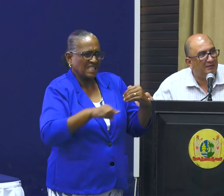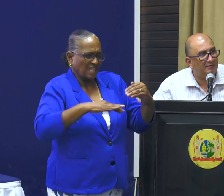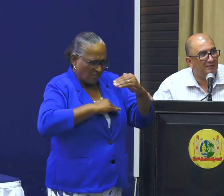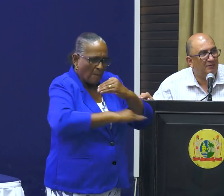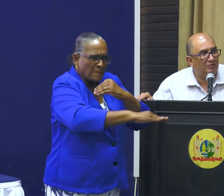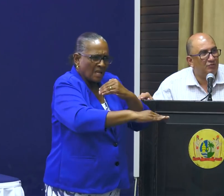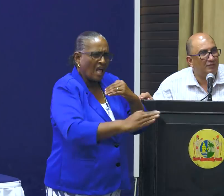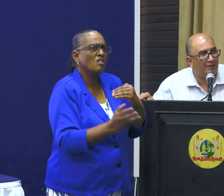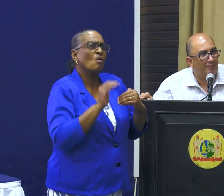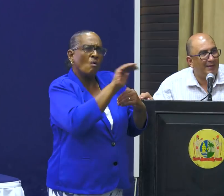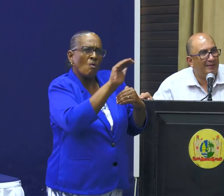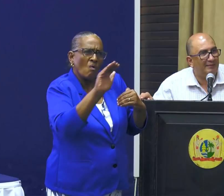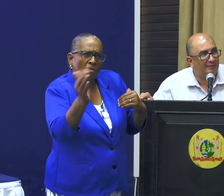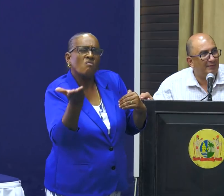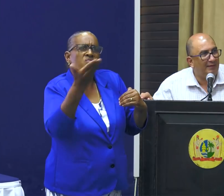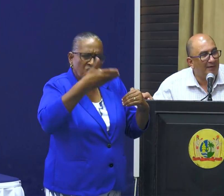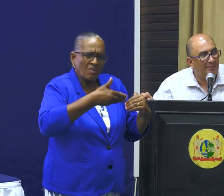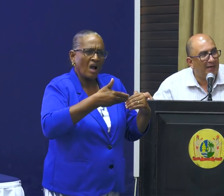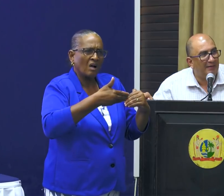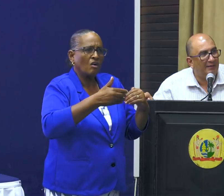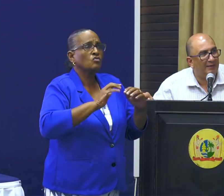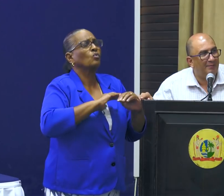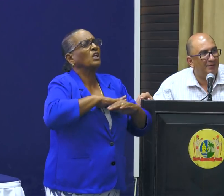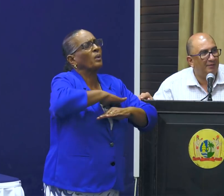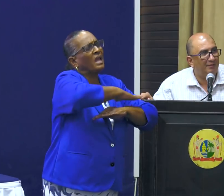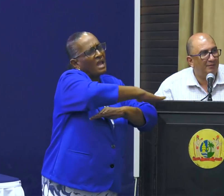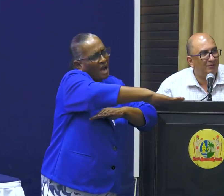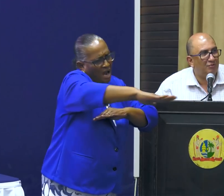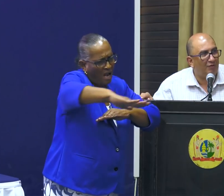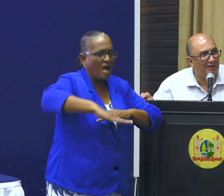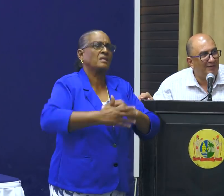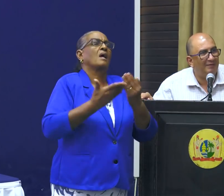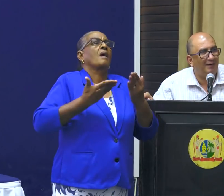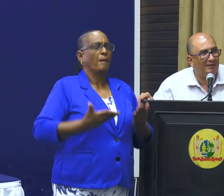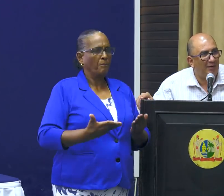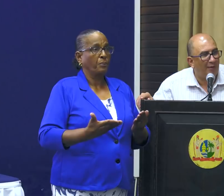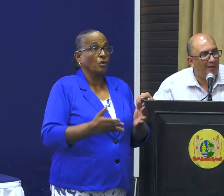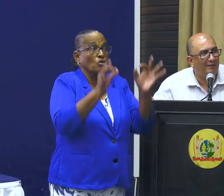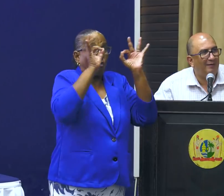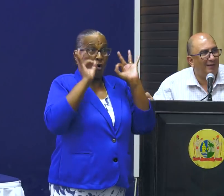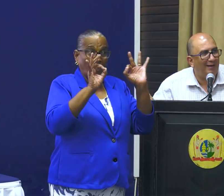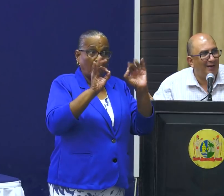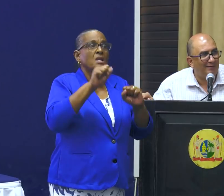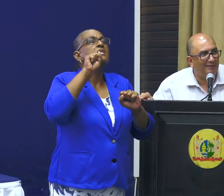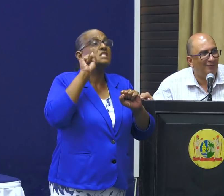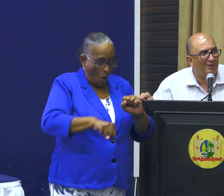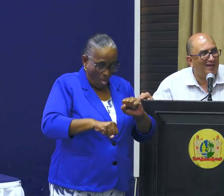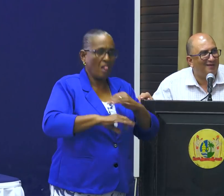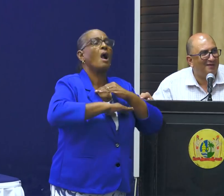inschakelen zodat wij het helemaal landelijk hebben. Dus concreet, jawel,